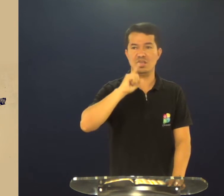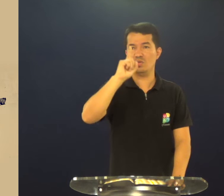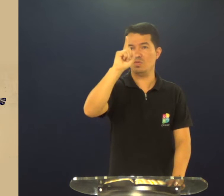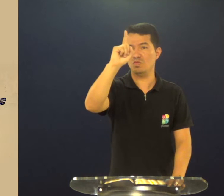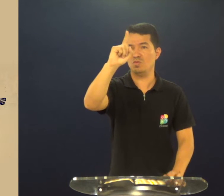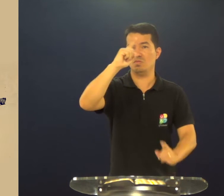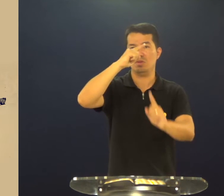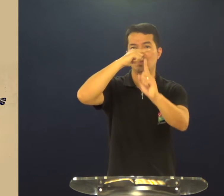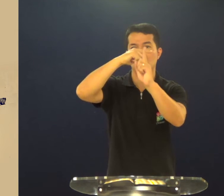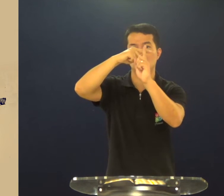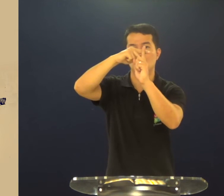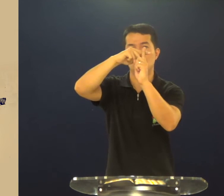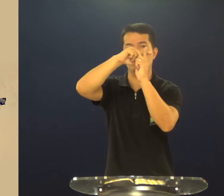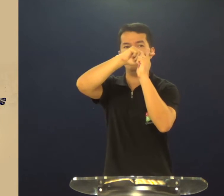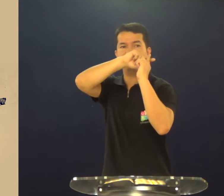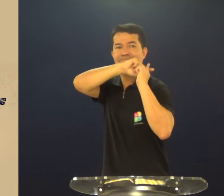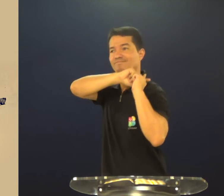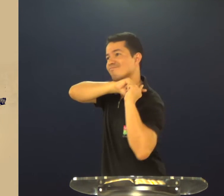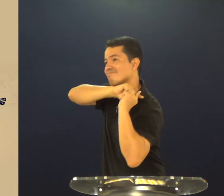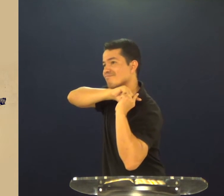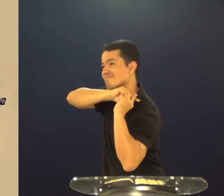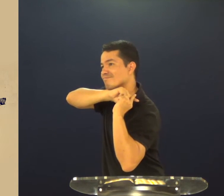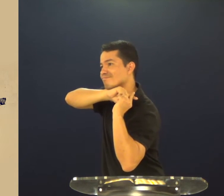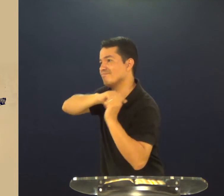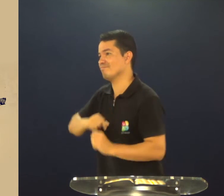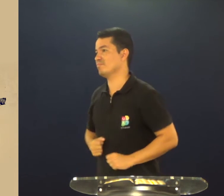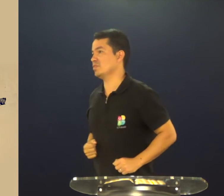cada um de nós tem a sua cruz,